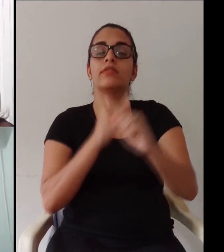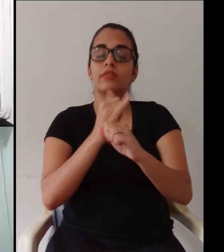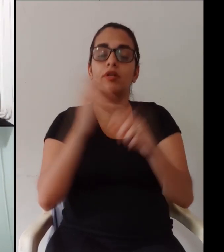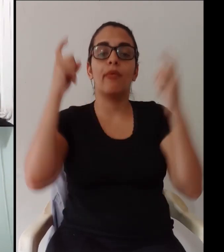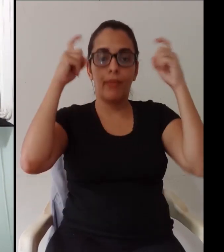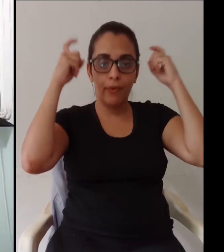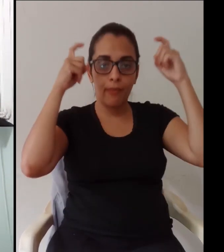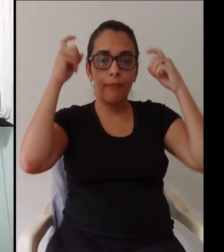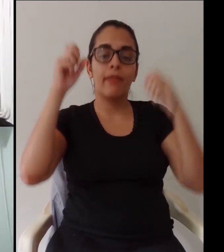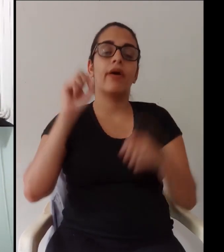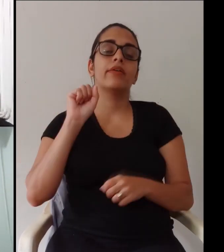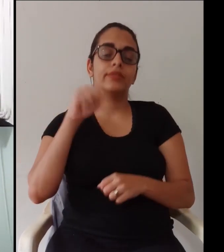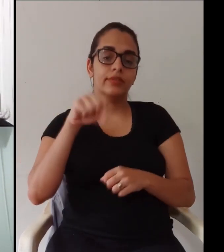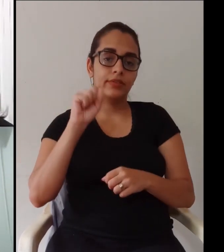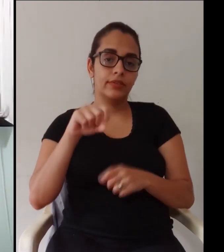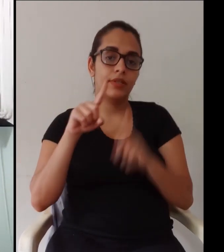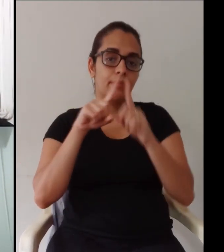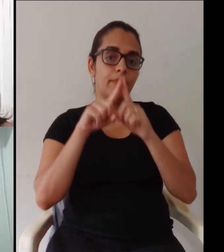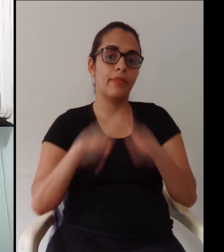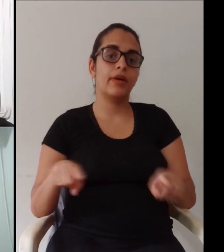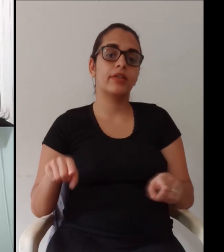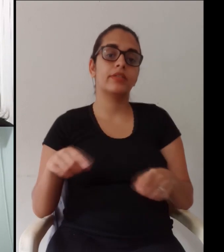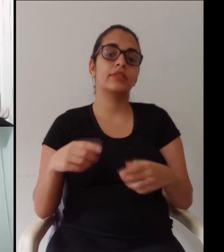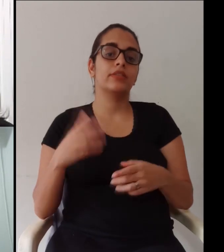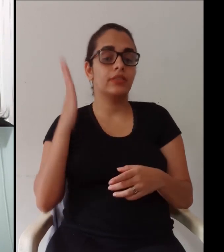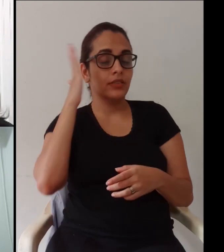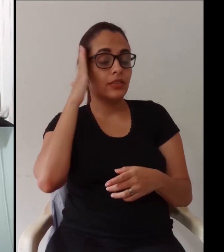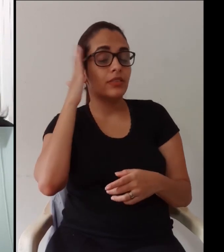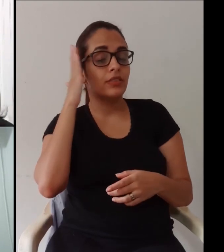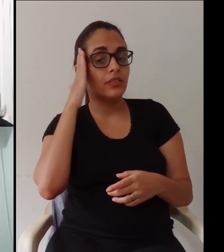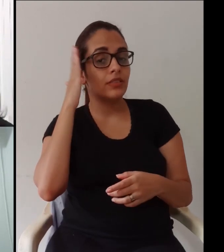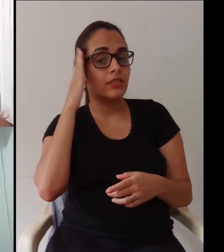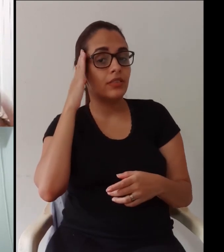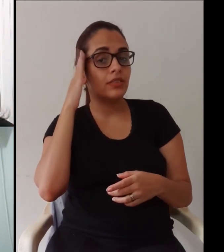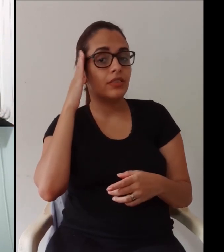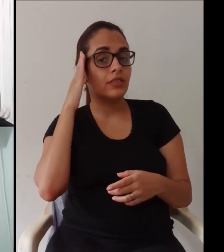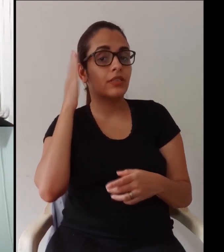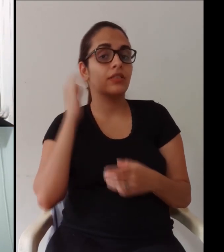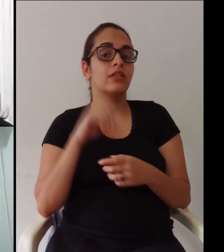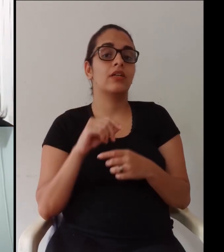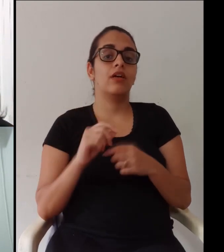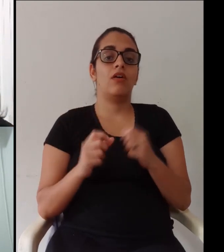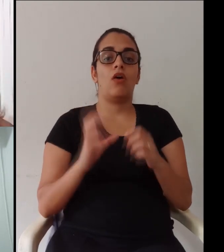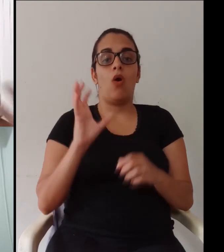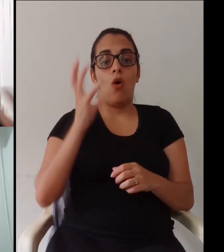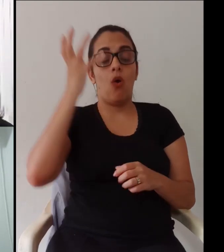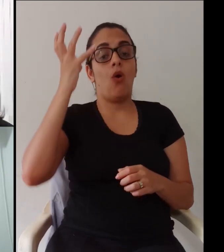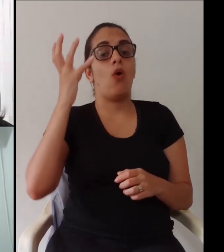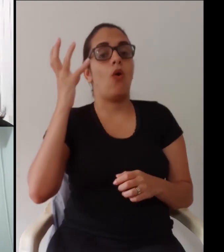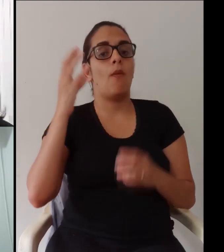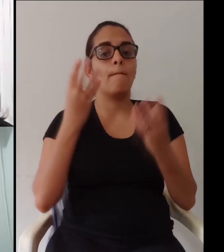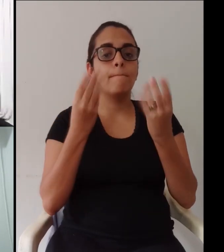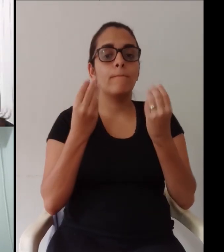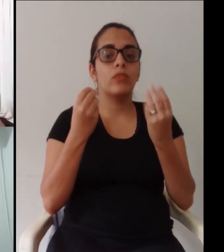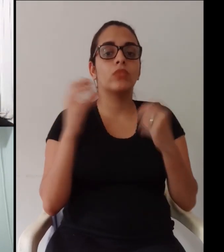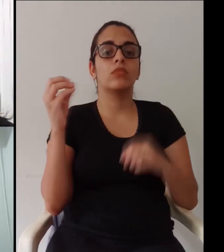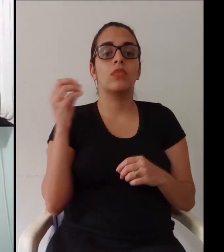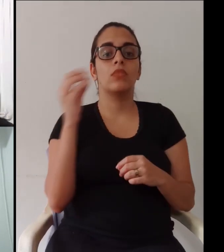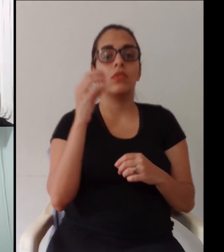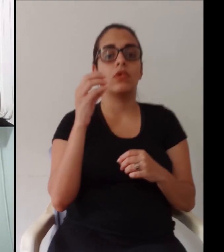gente está muito feliz dos alunos que não têm acesso à internet estamos preocupados com isso mas a gente